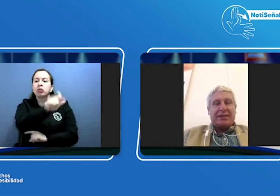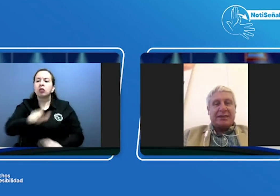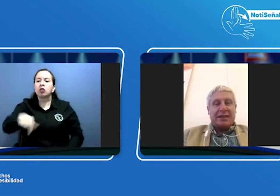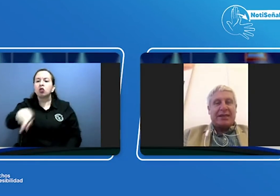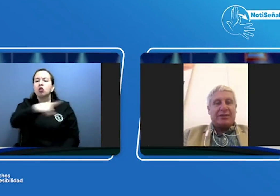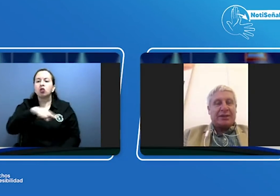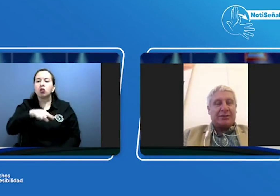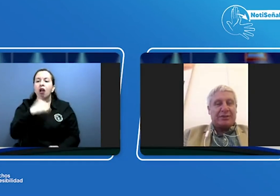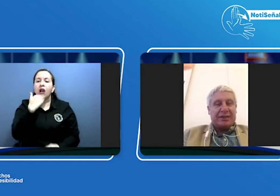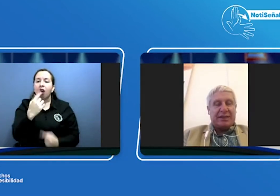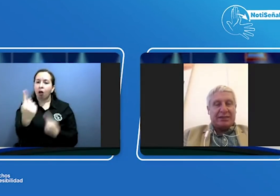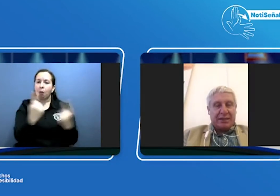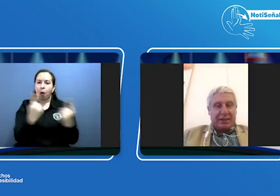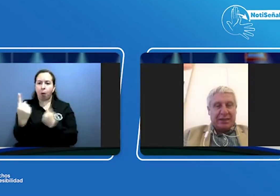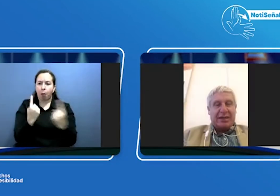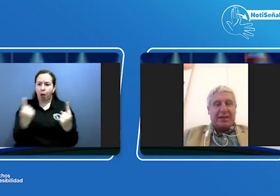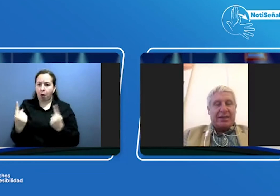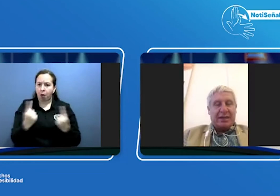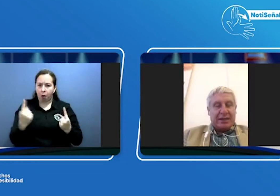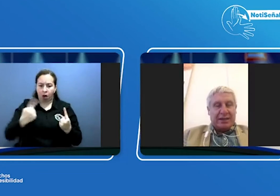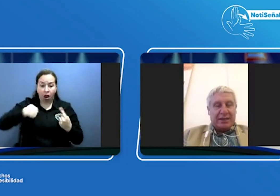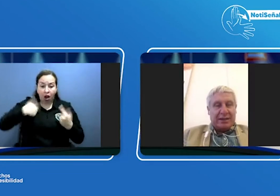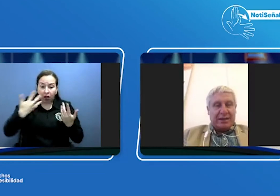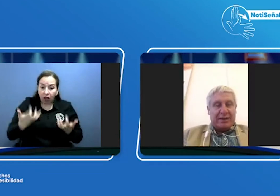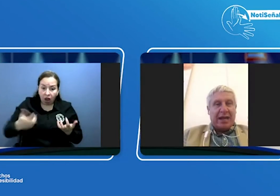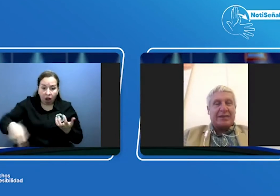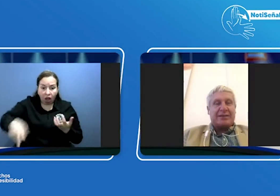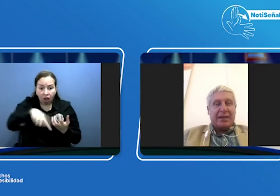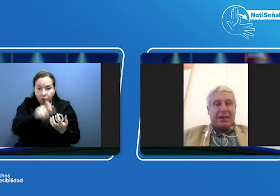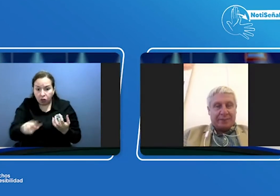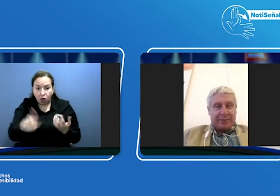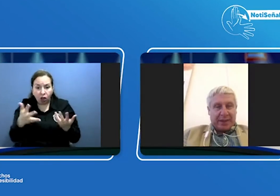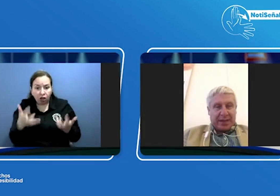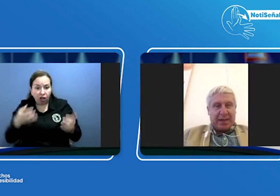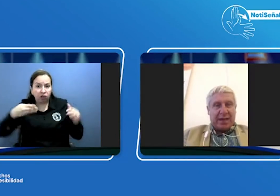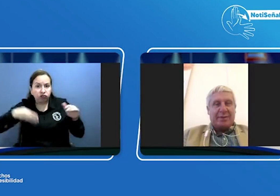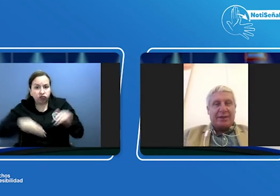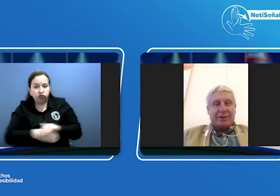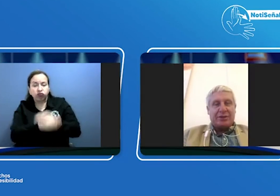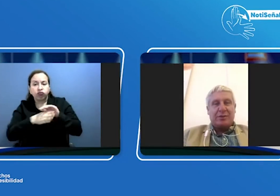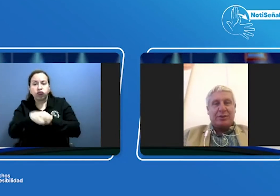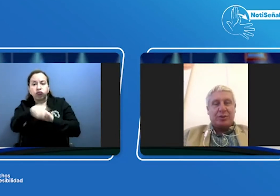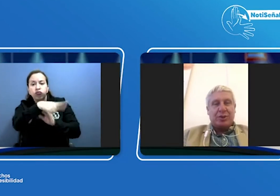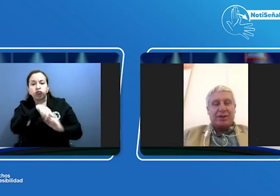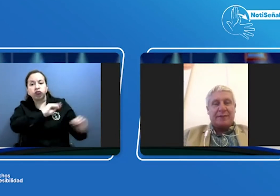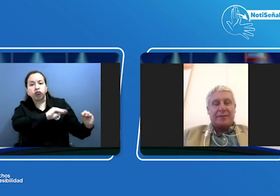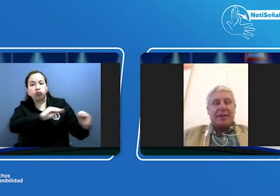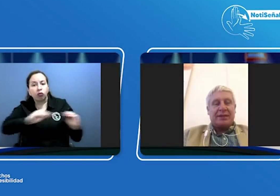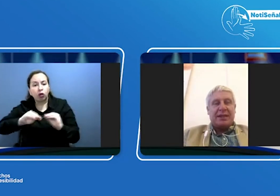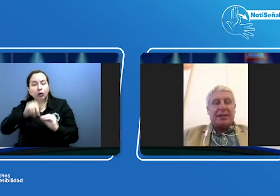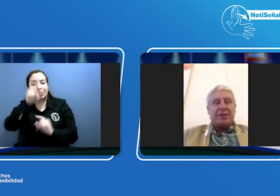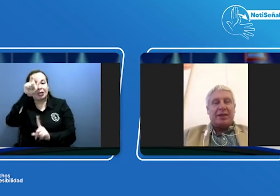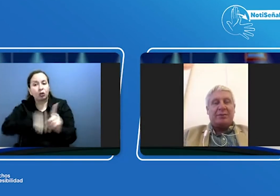acerquen a nuestras oficinas y quieran acceder a la capacitación como conductores teniendo digamos